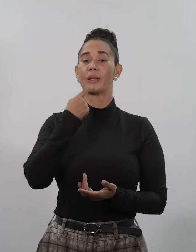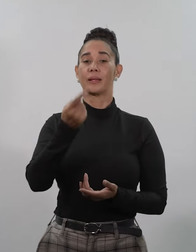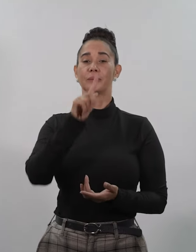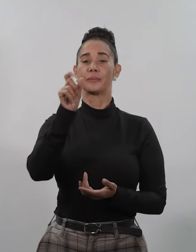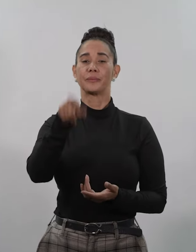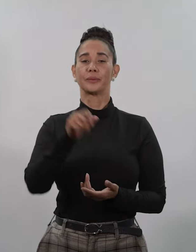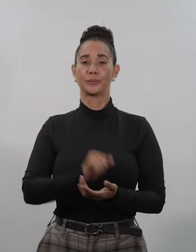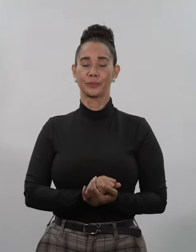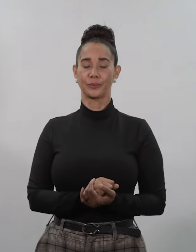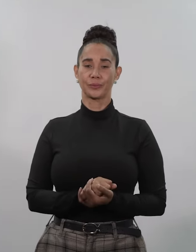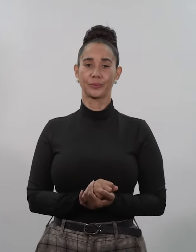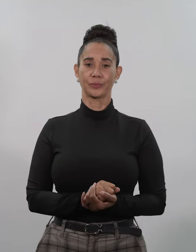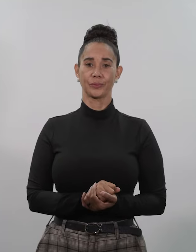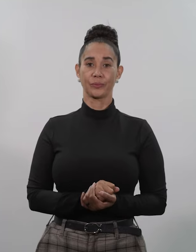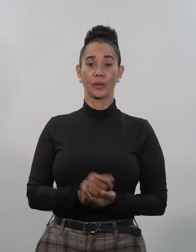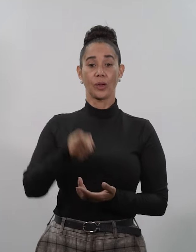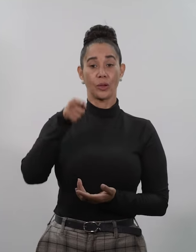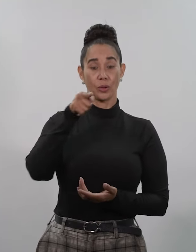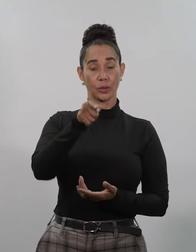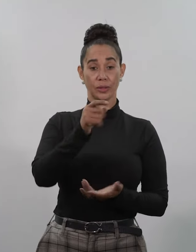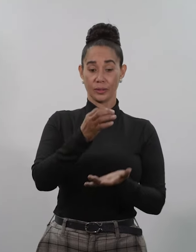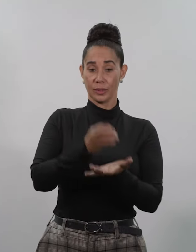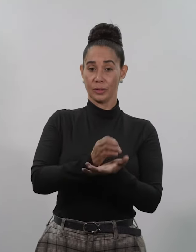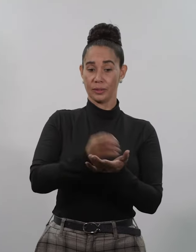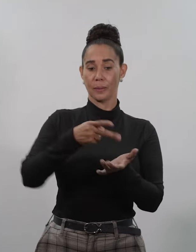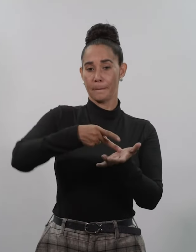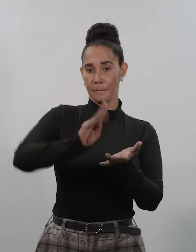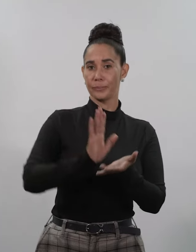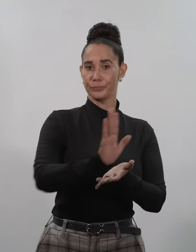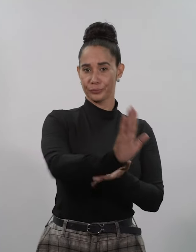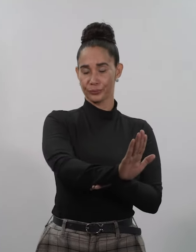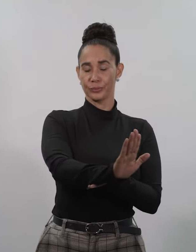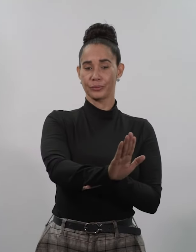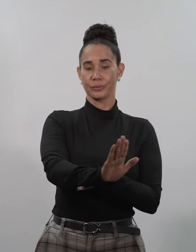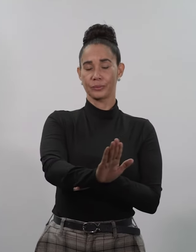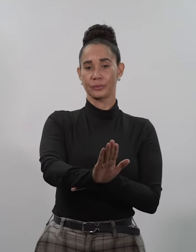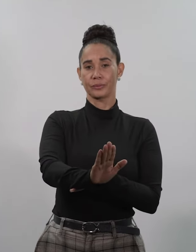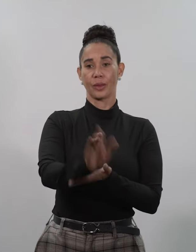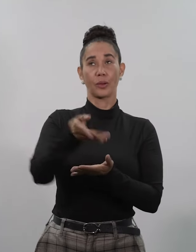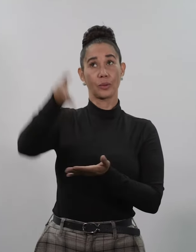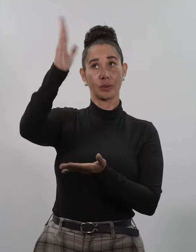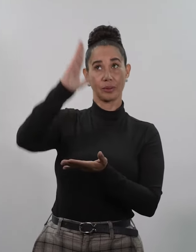Lo que es del César, páguenselo al César. Y lo que es de Dios,